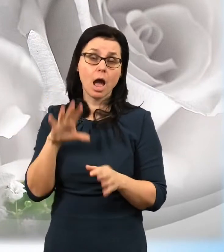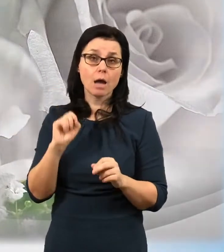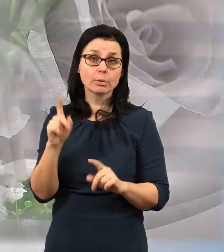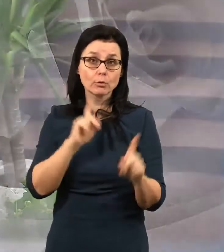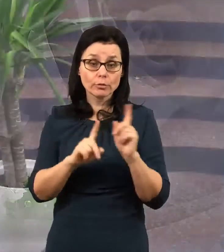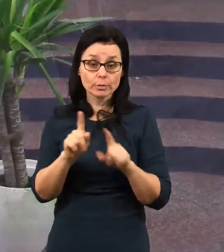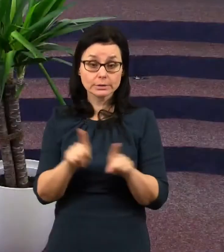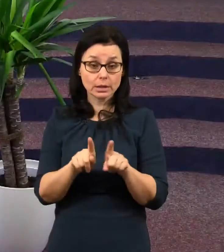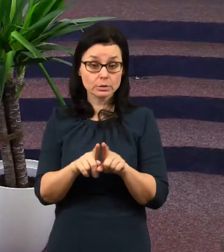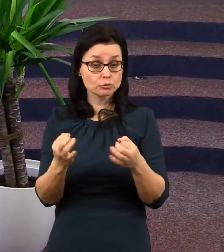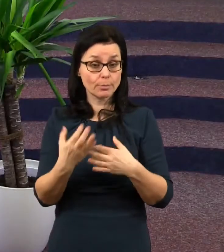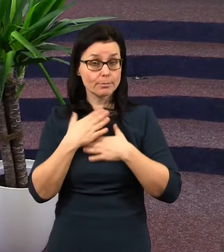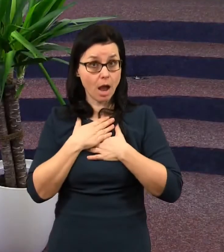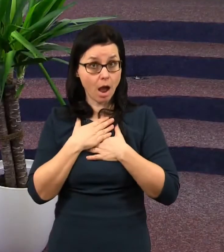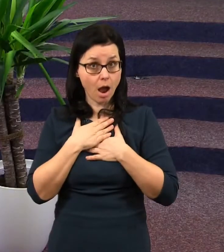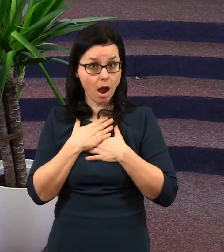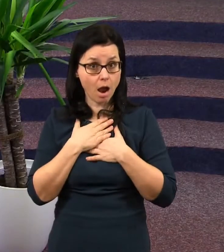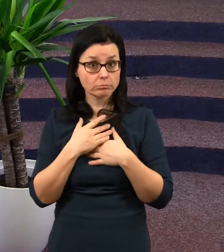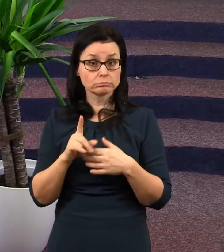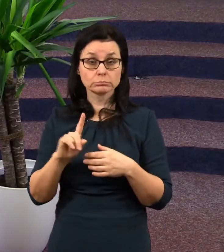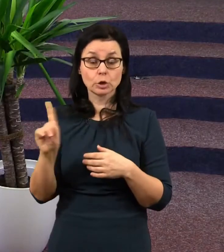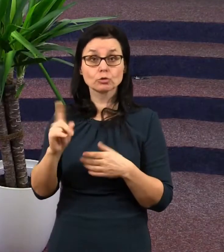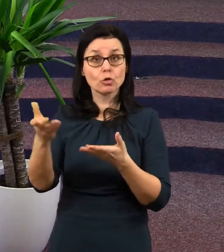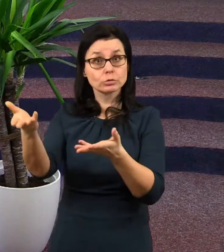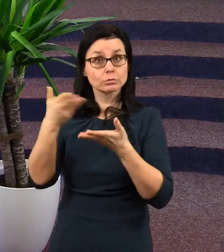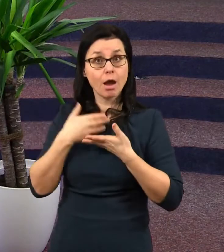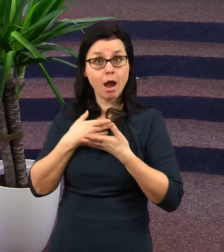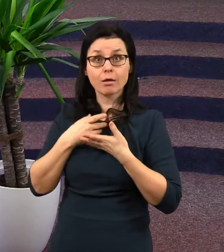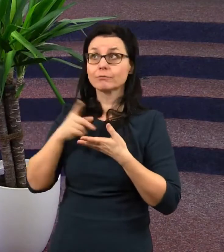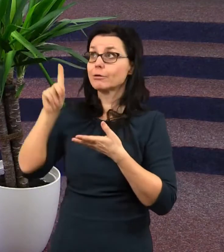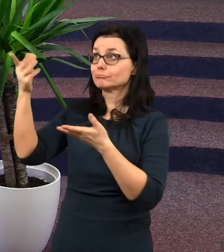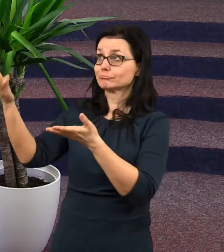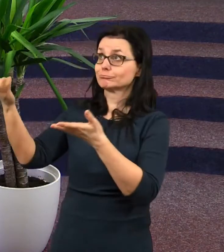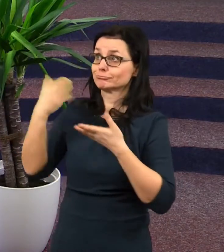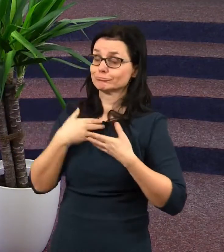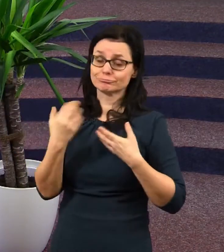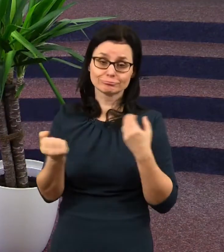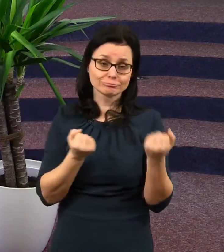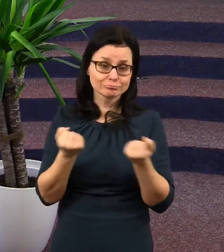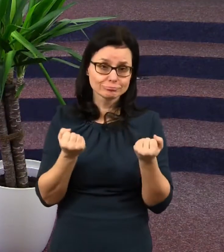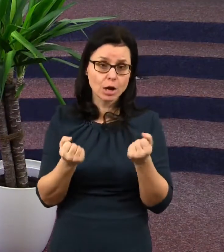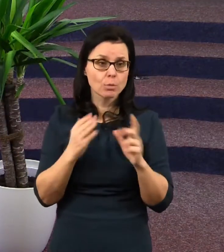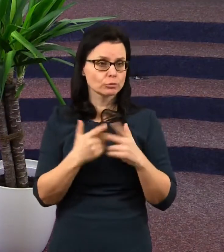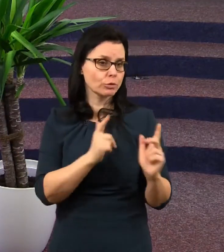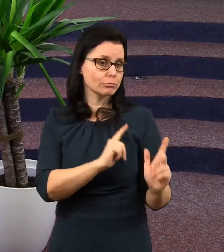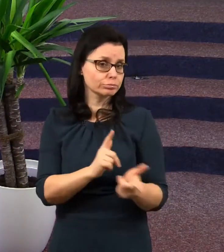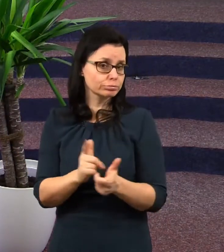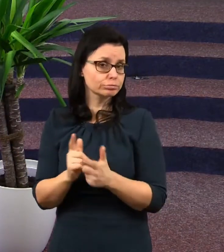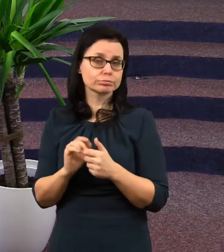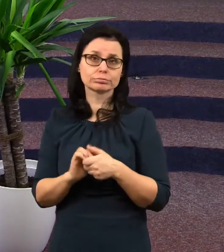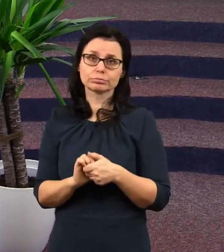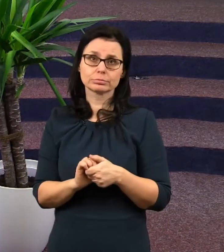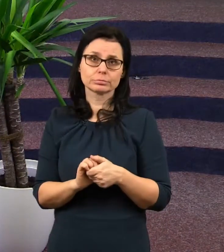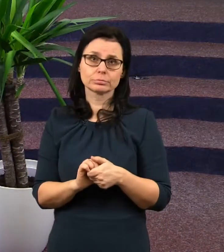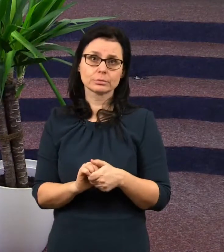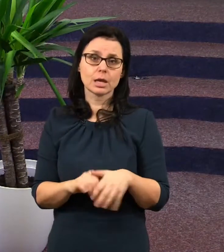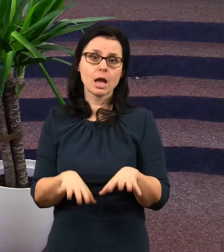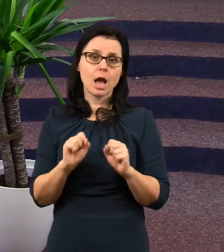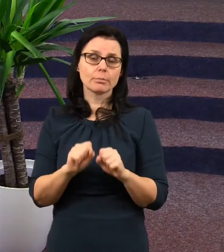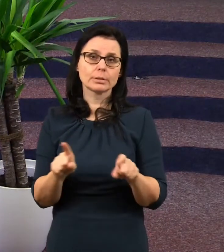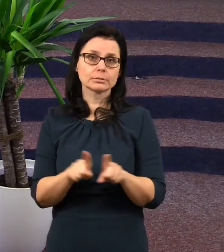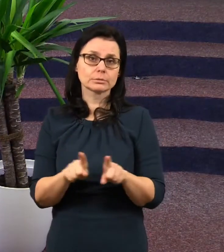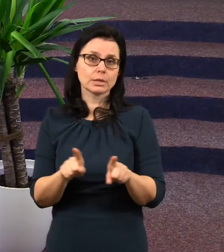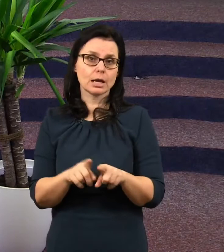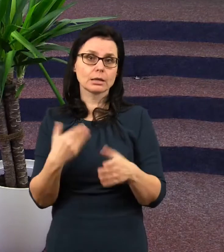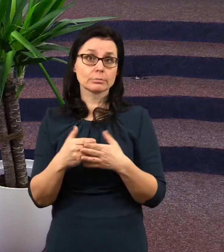i to, co máme, to je hospodářství, které může přispět třeba i jiným k tomu, aby se